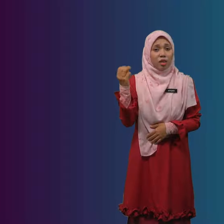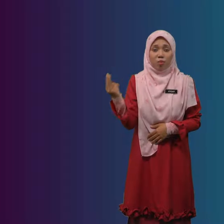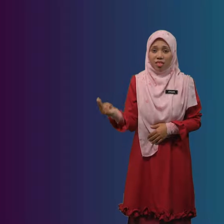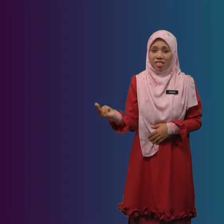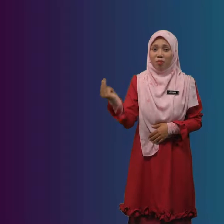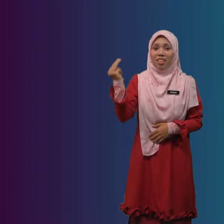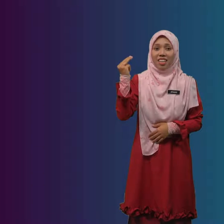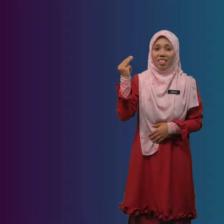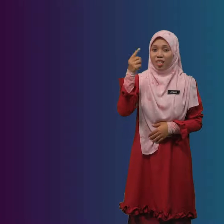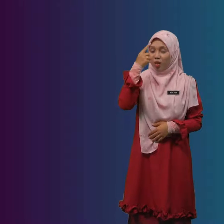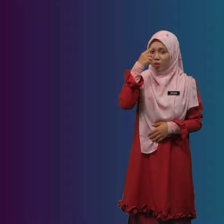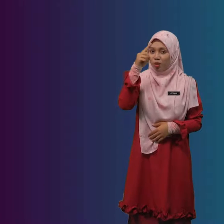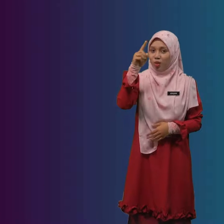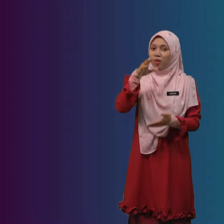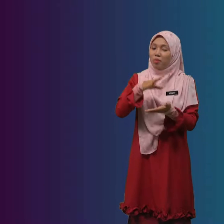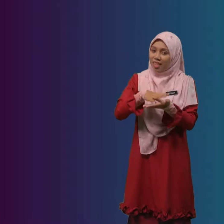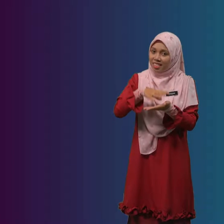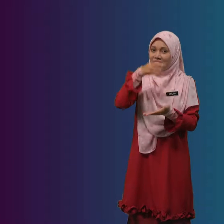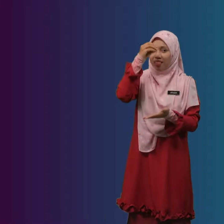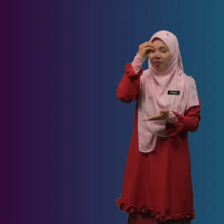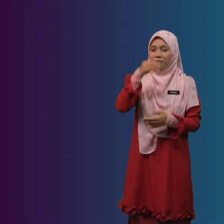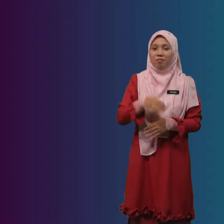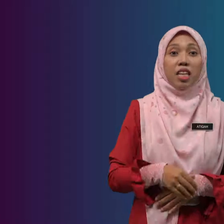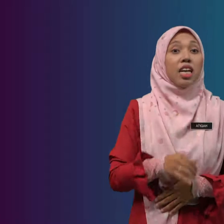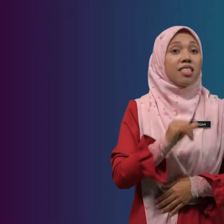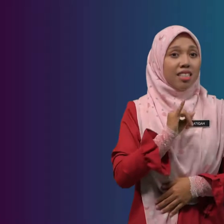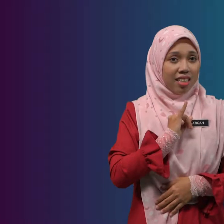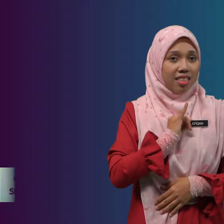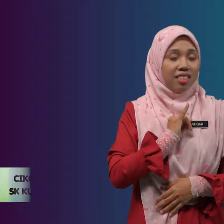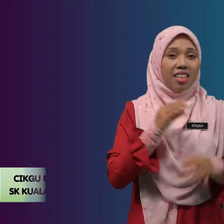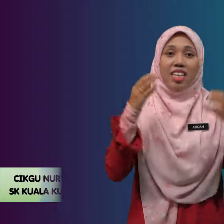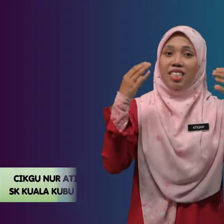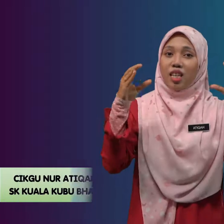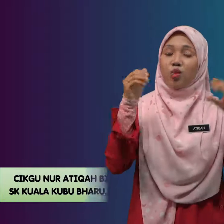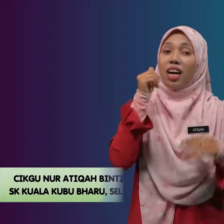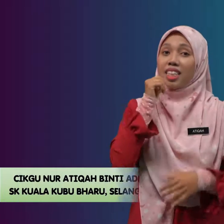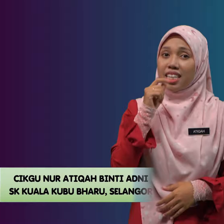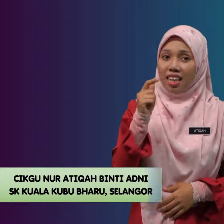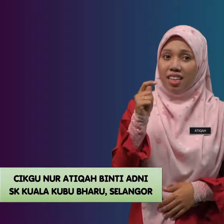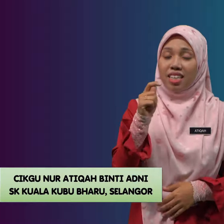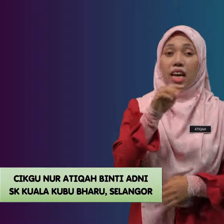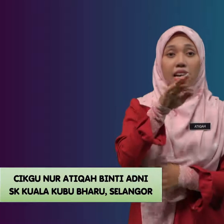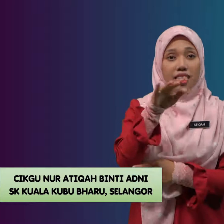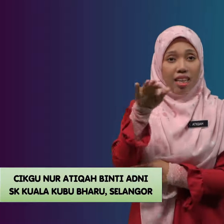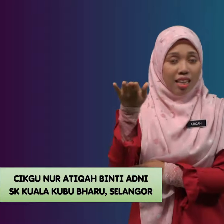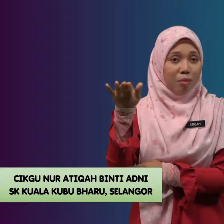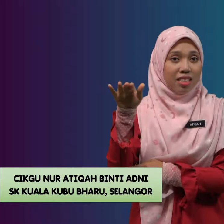bersemangat untuk belajar. Saya, Cikgu Atikah, Ejaan Nama